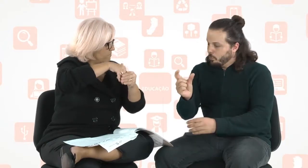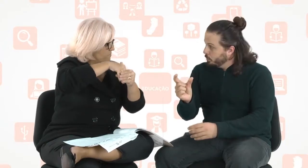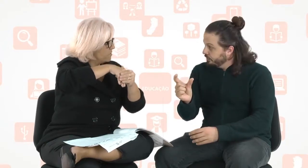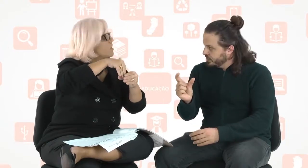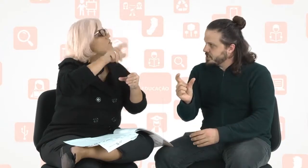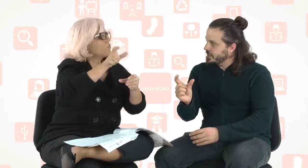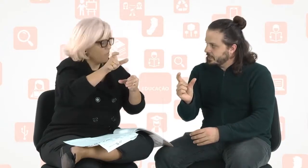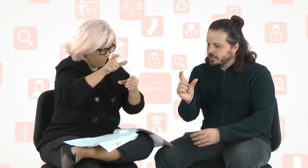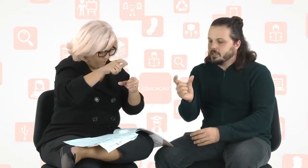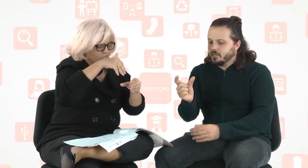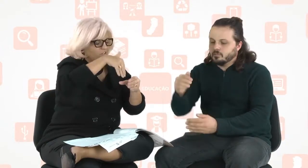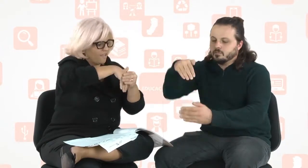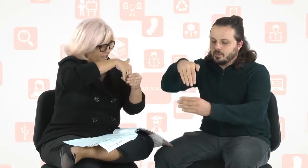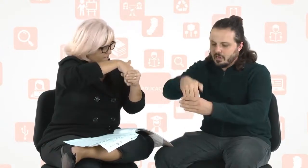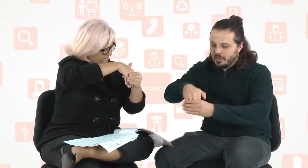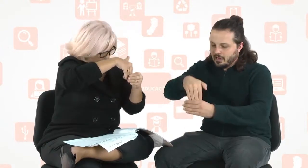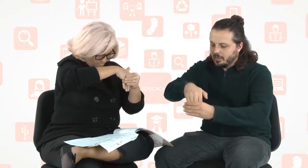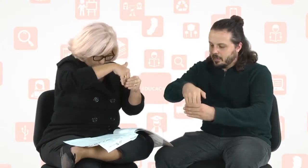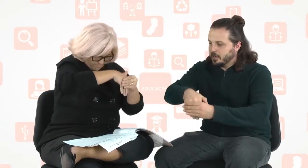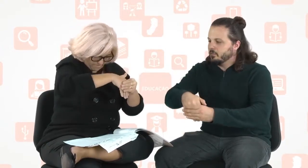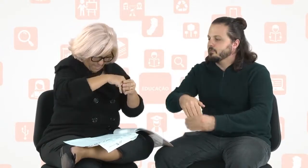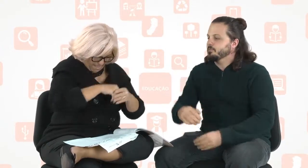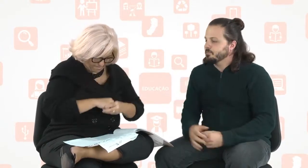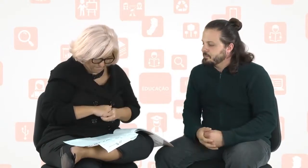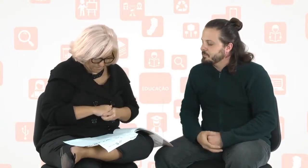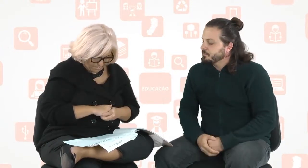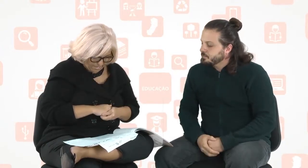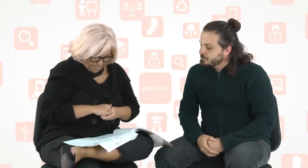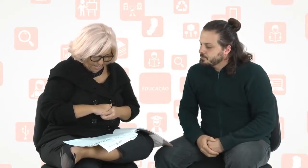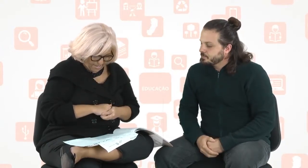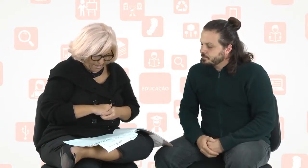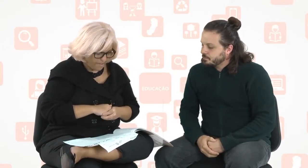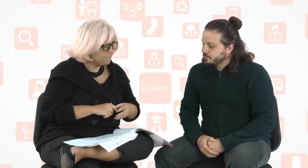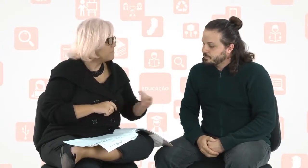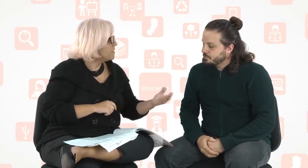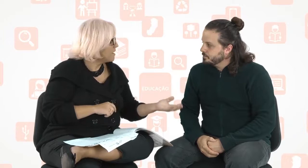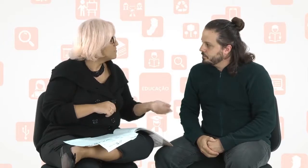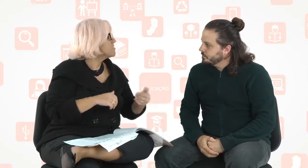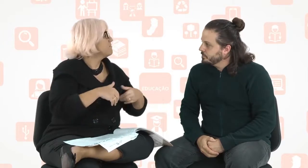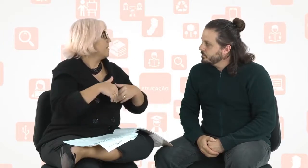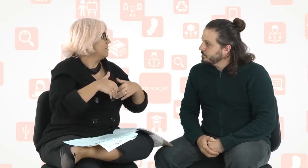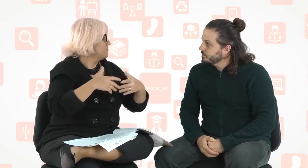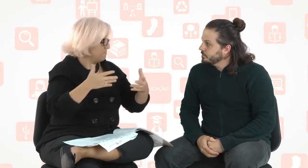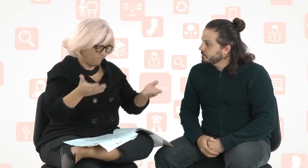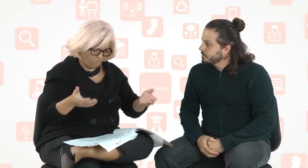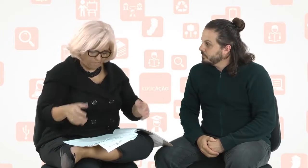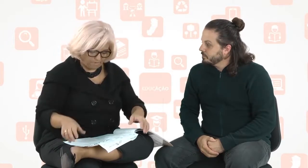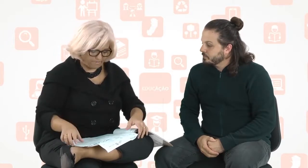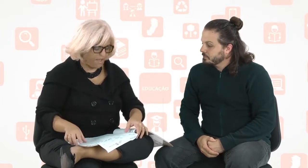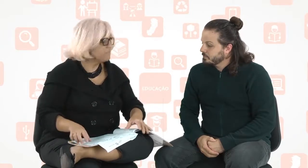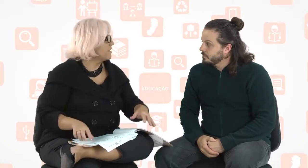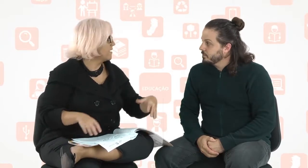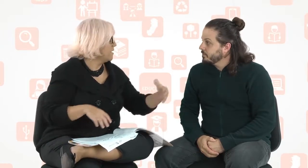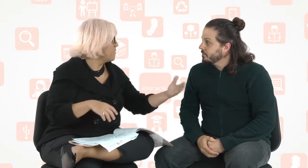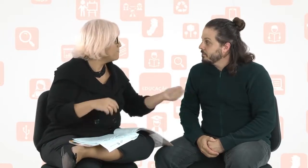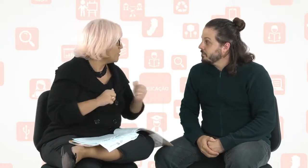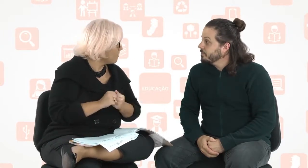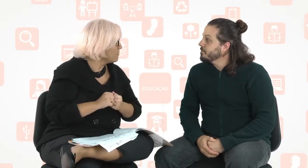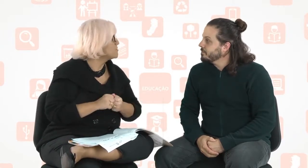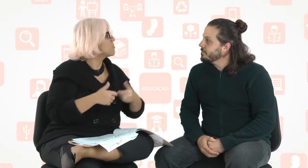comprovante da eleição. da eleição. legal. Tá? E aí, você vai cumprimentar, falar que ele é bem-vindo.-vindo ao IFES.